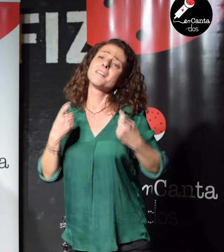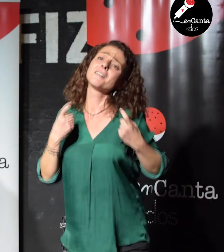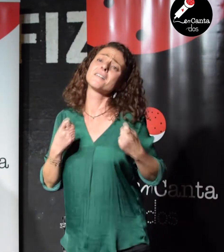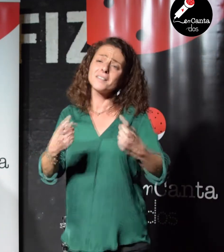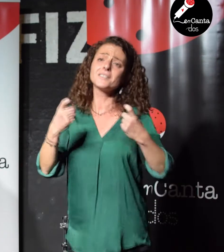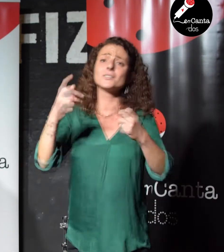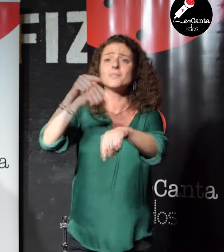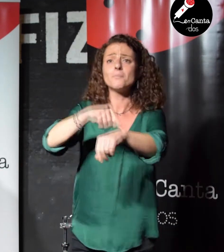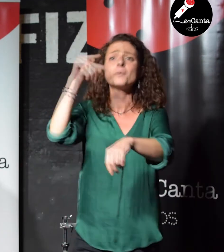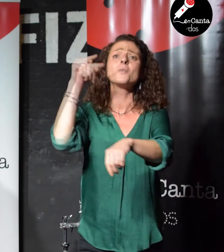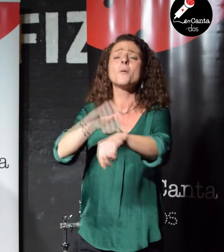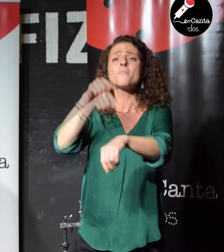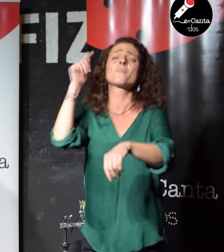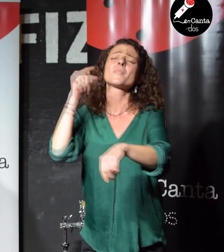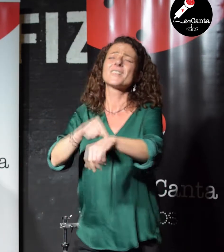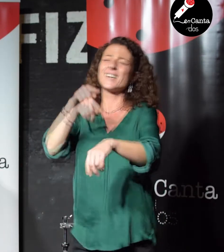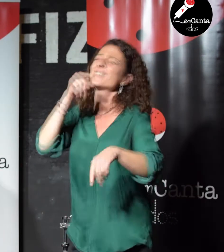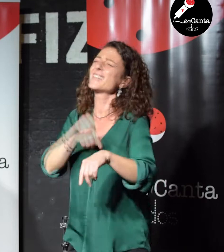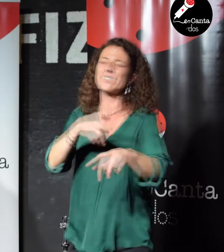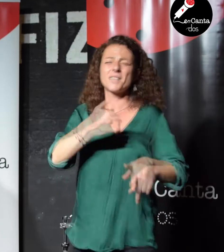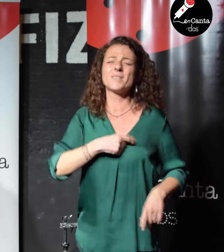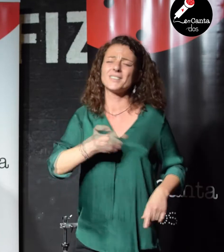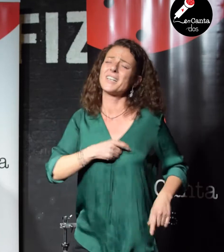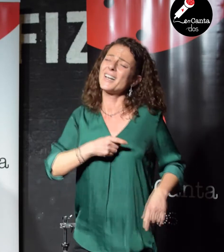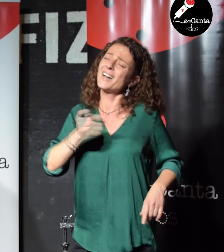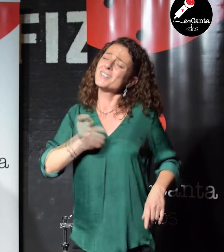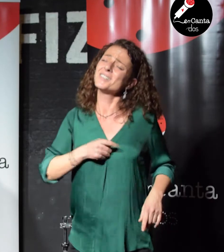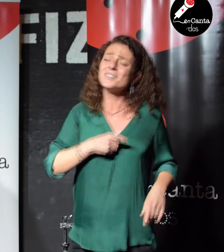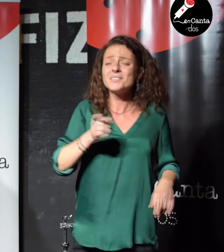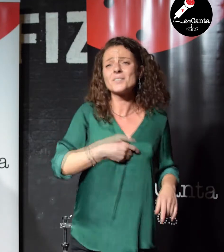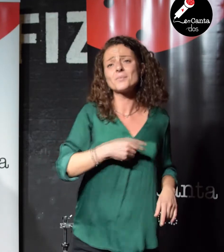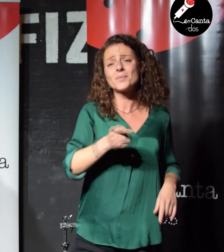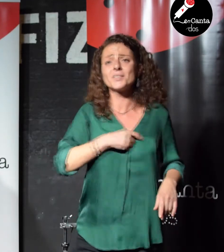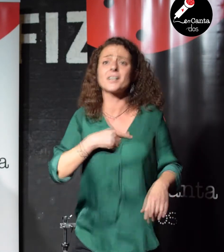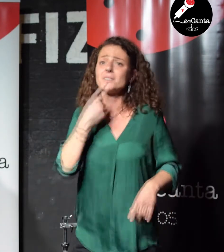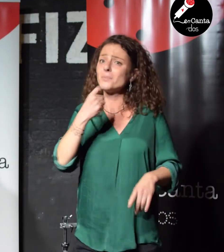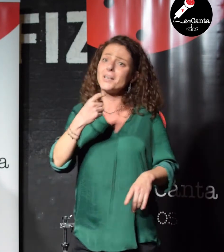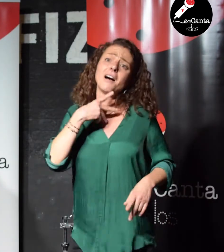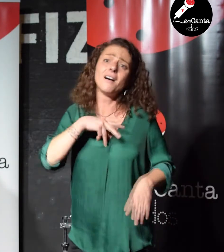Necesito tiempo, que el latido se me altera y me cuesta respirar.